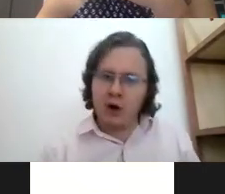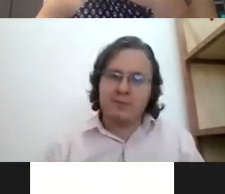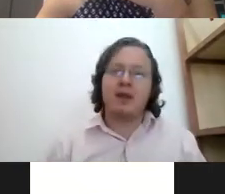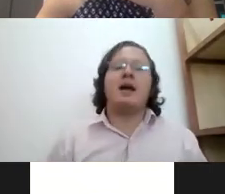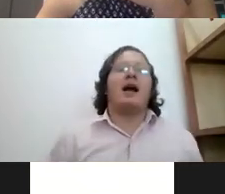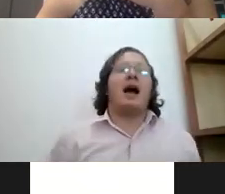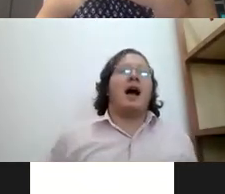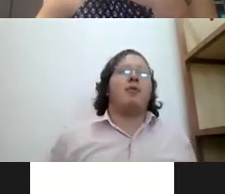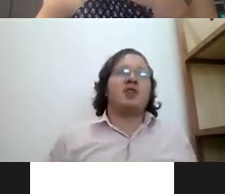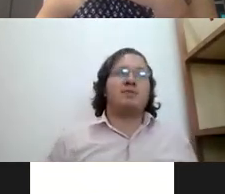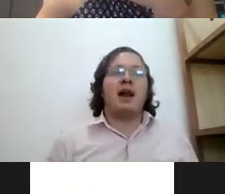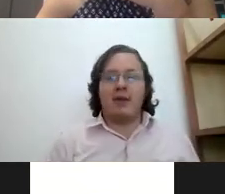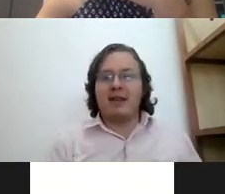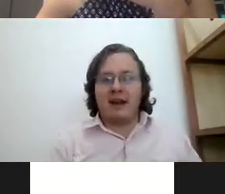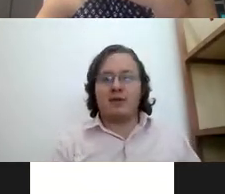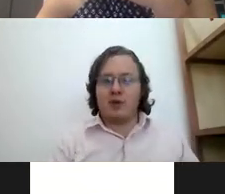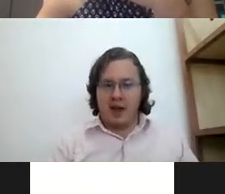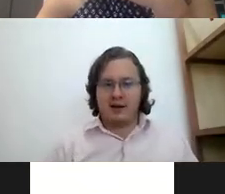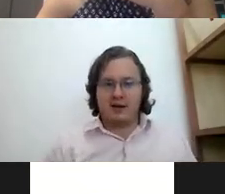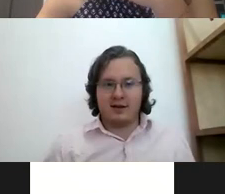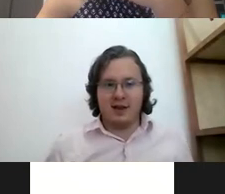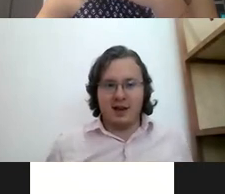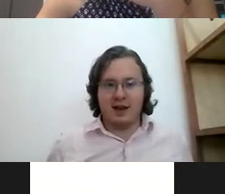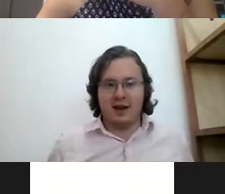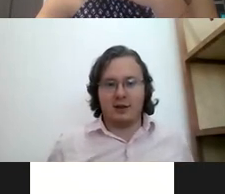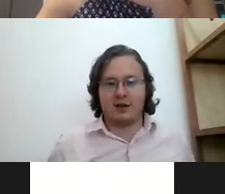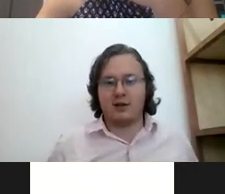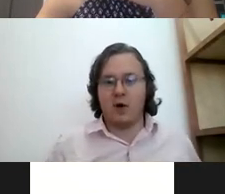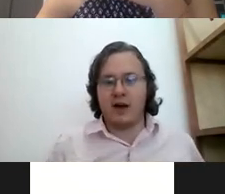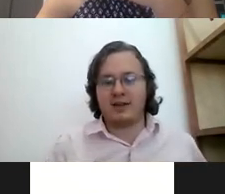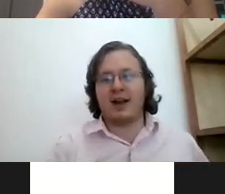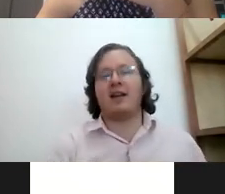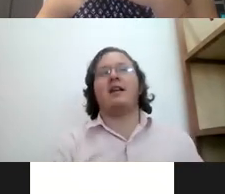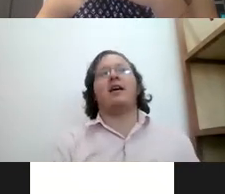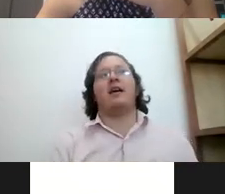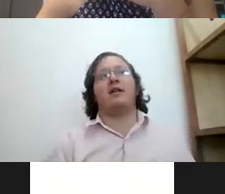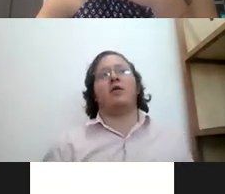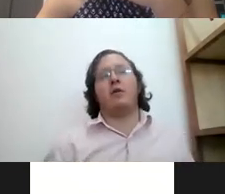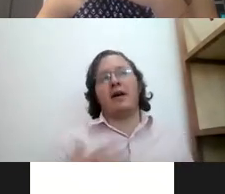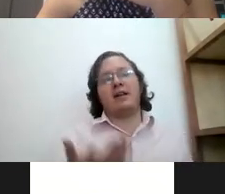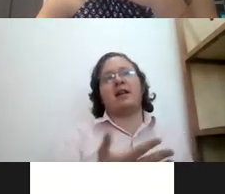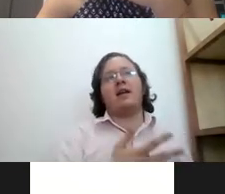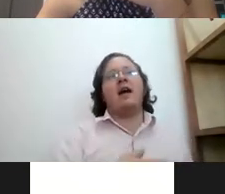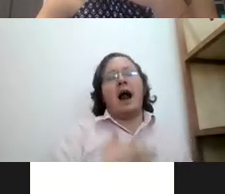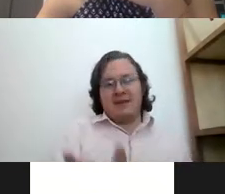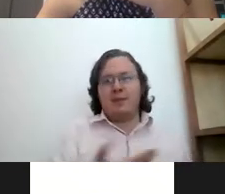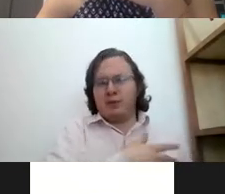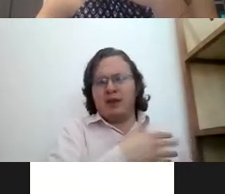no muchas palabras tienen su seña ¿sí? entonces no es tan no va a ser tan al principio es un